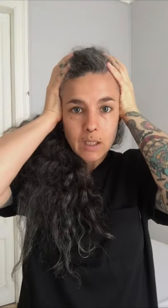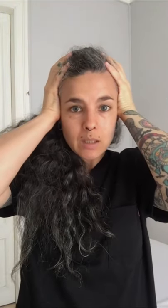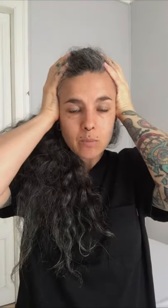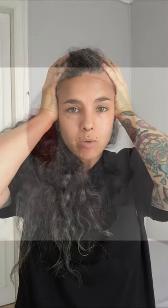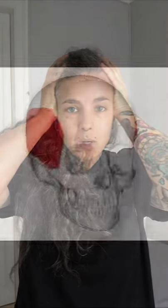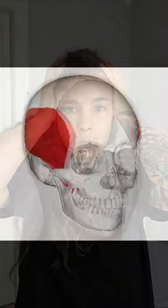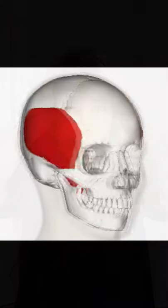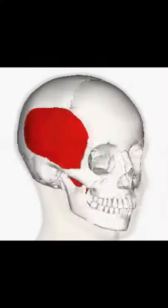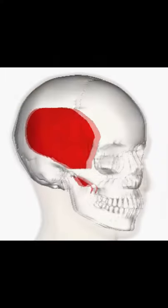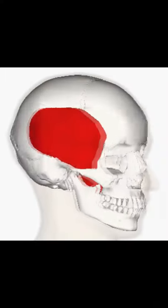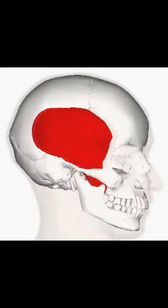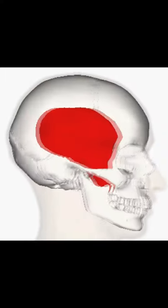del temporal.